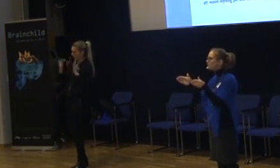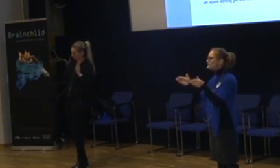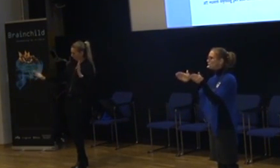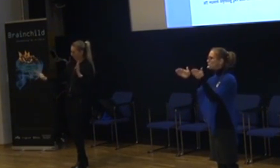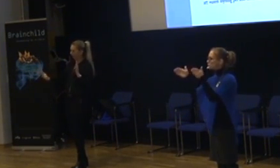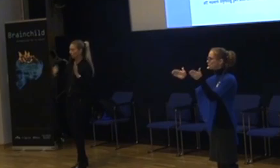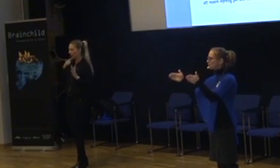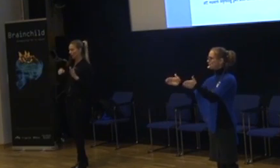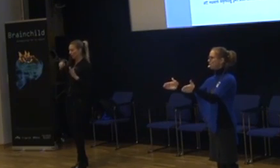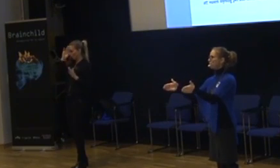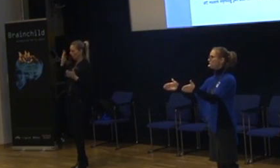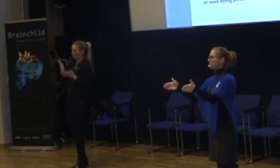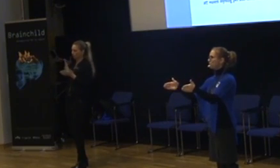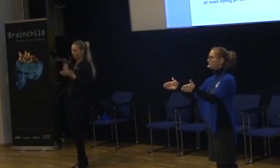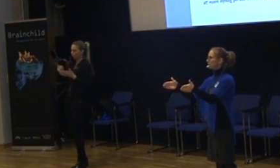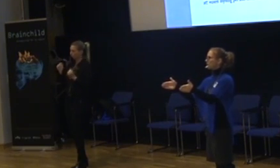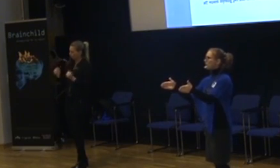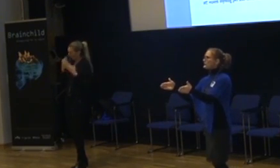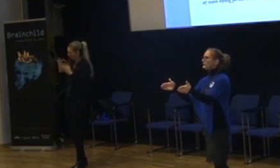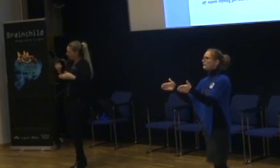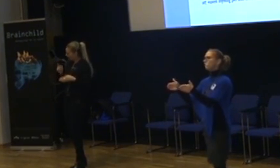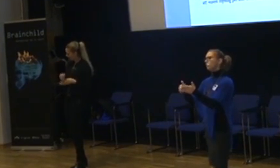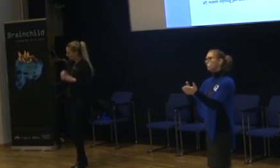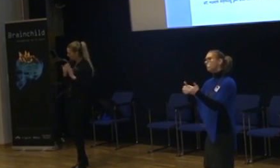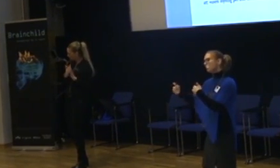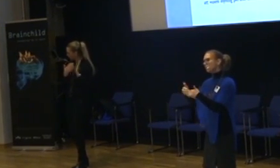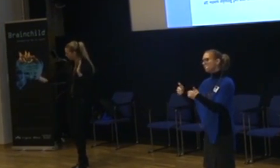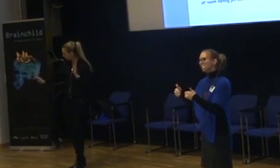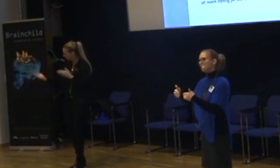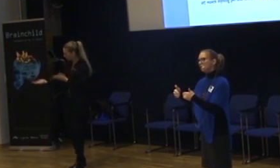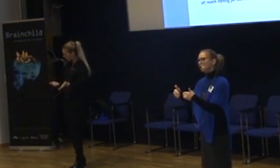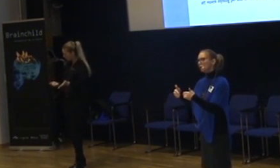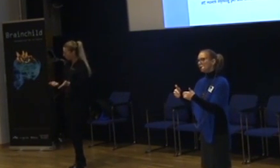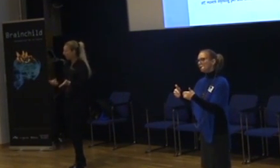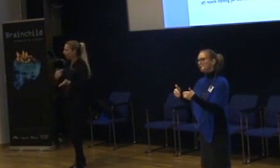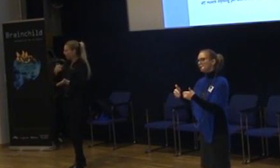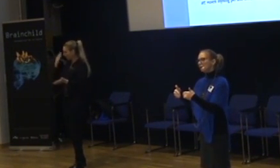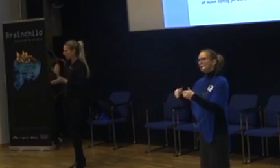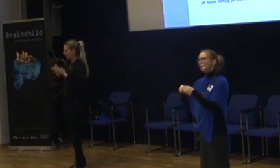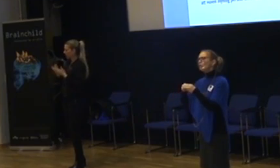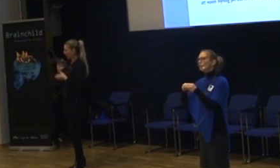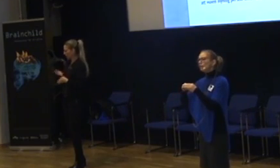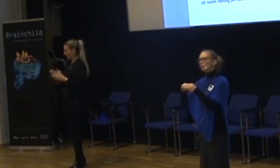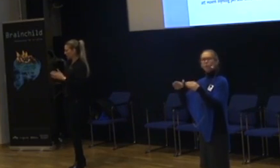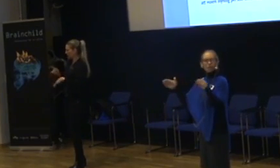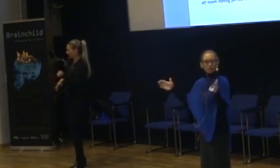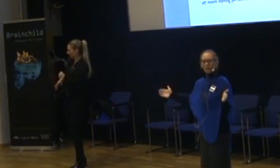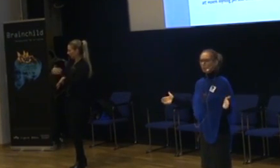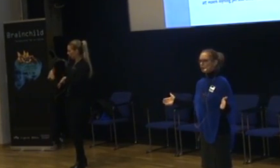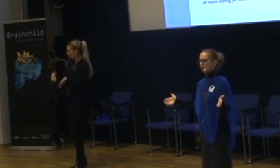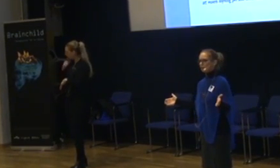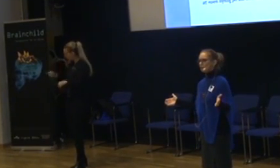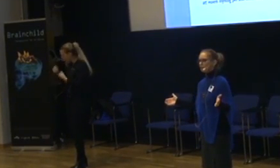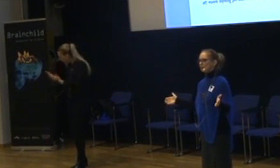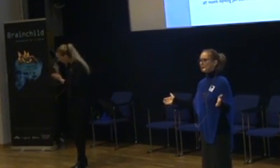är i den här åldern. Då ska du läsa de här böckerna. Jag tänker att där kan vi hjälpa henne med tidsklockan. Vi säger att du kan läsa